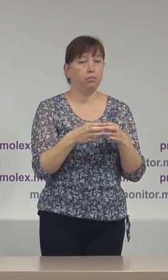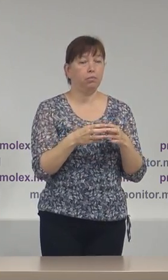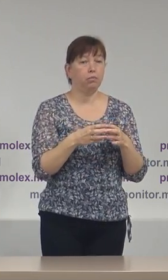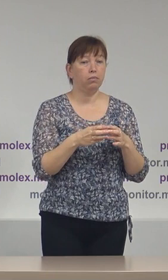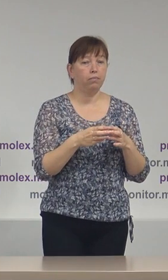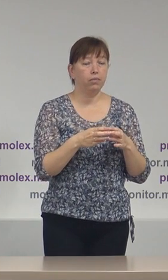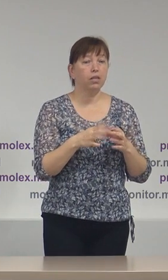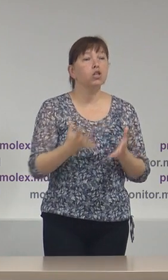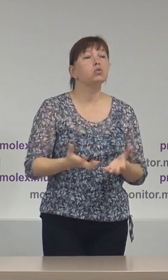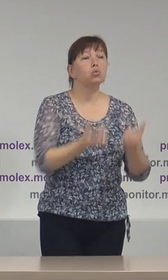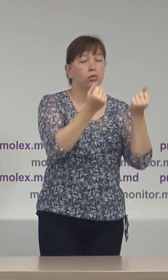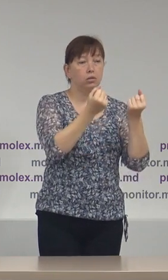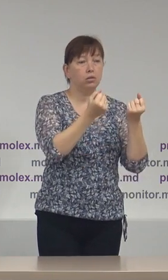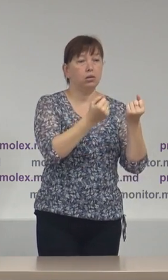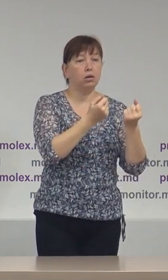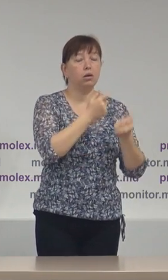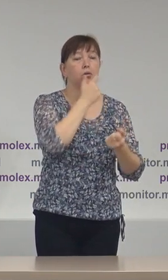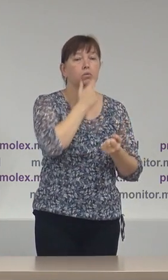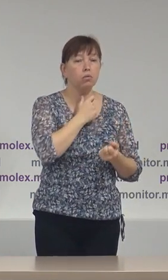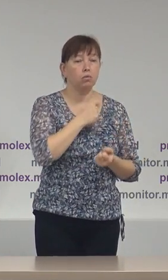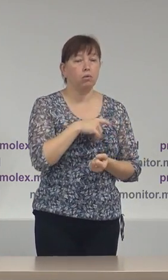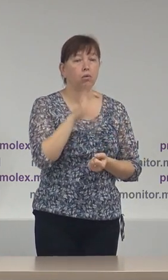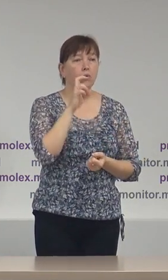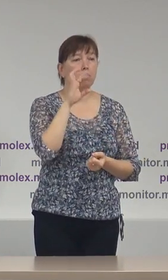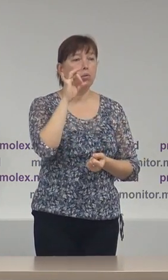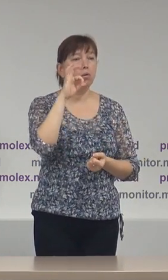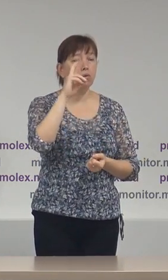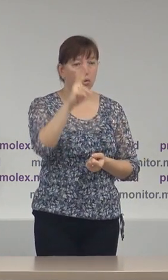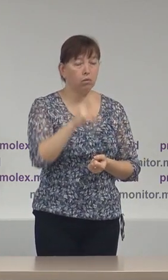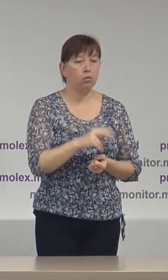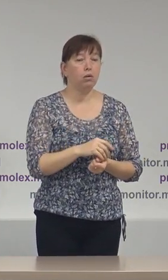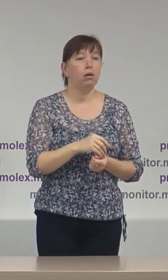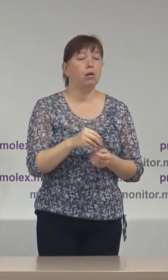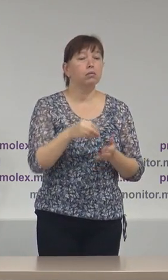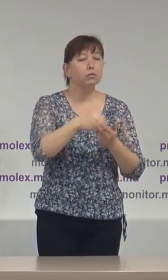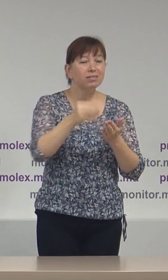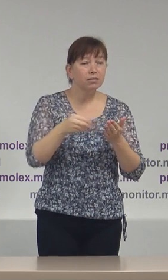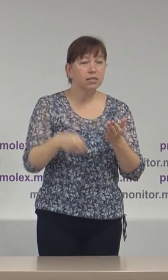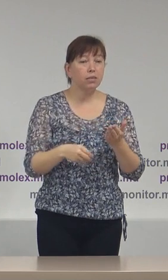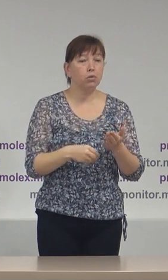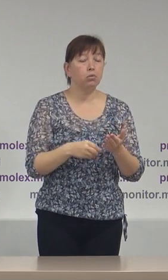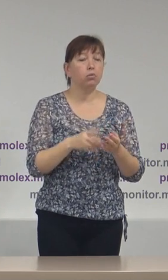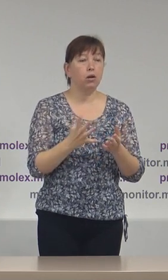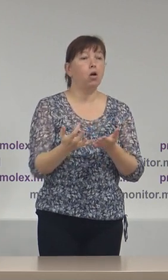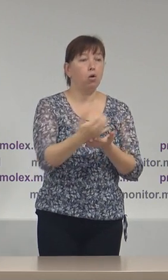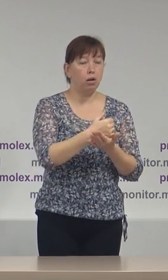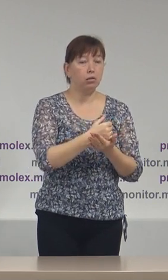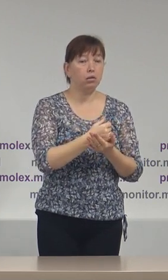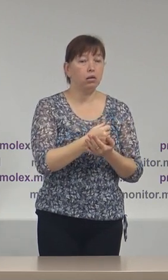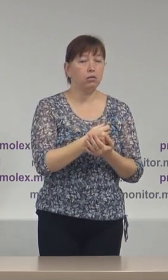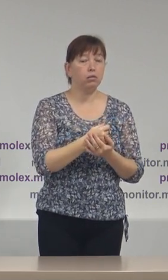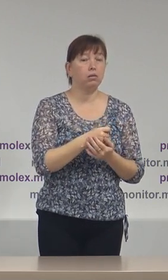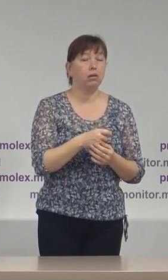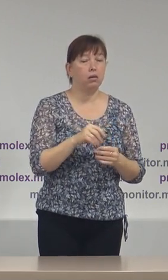în susținerea domnului Obroc a restituit listele de subscripții cu semnăturele colectate în